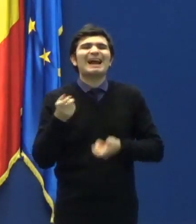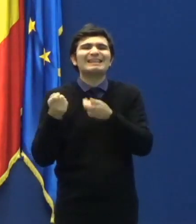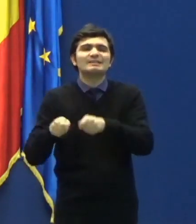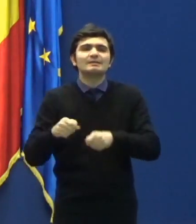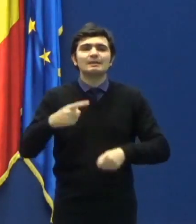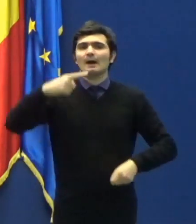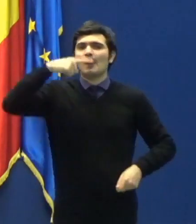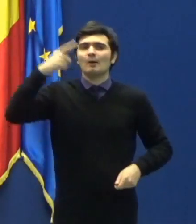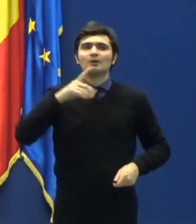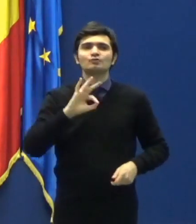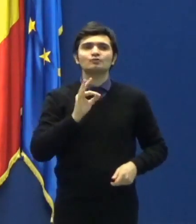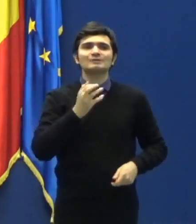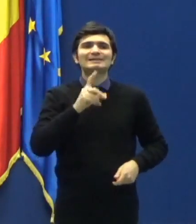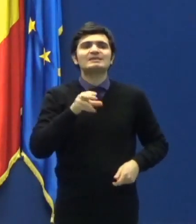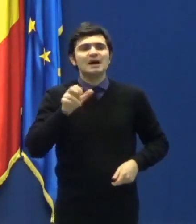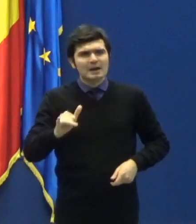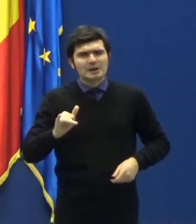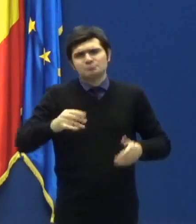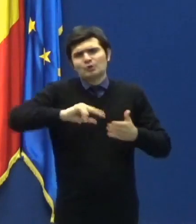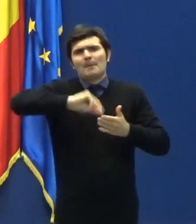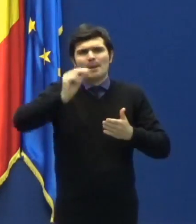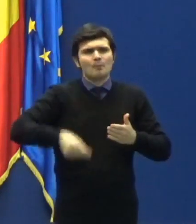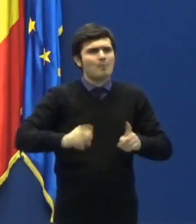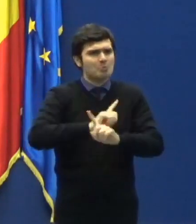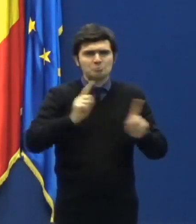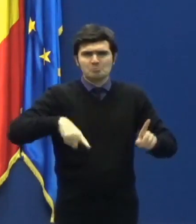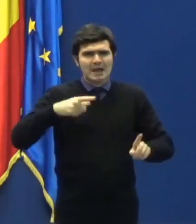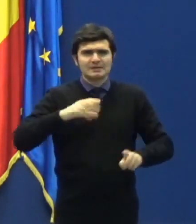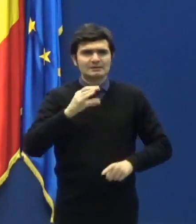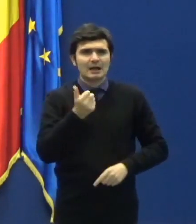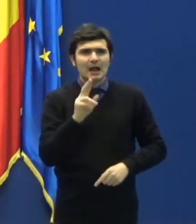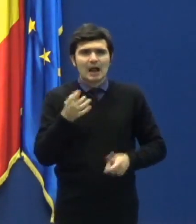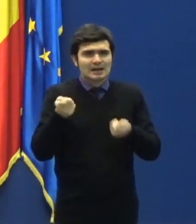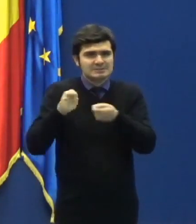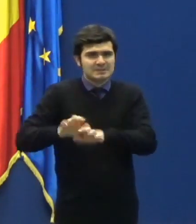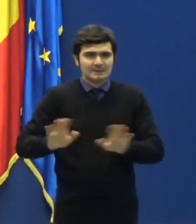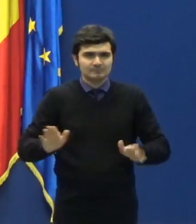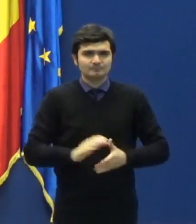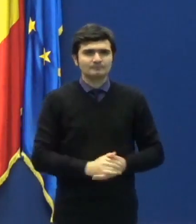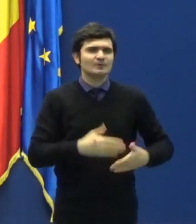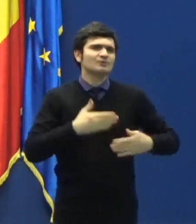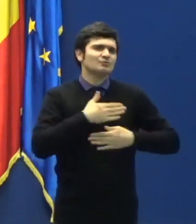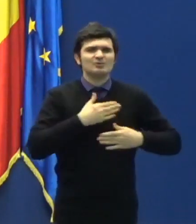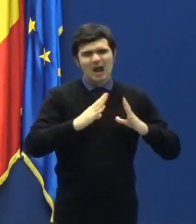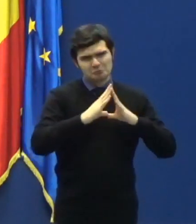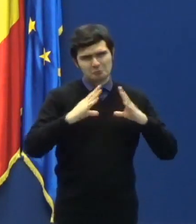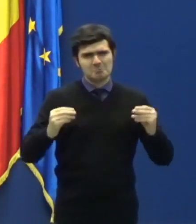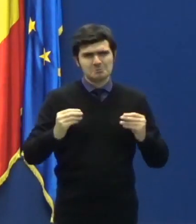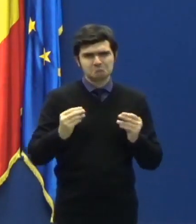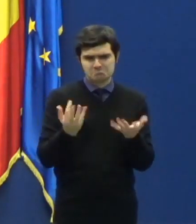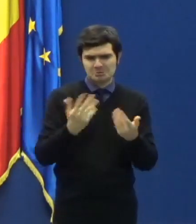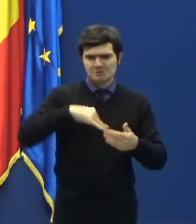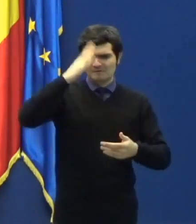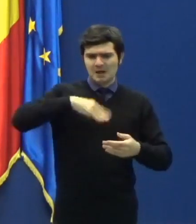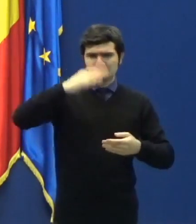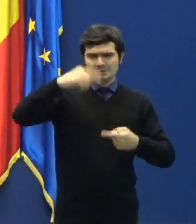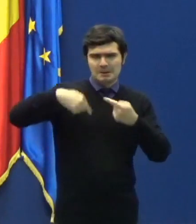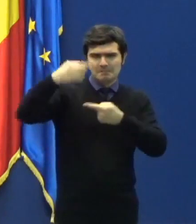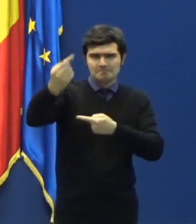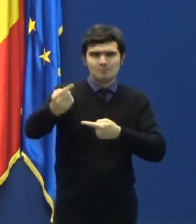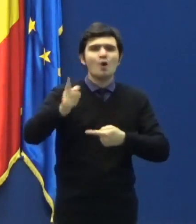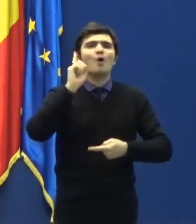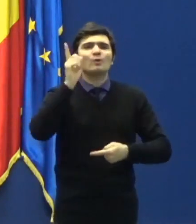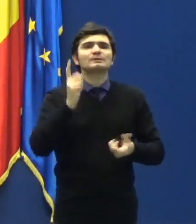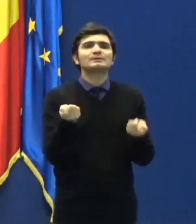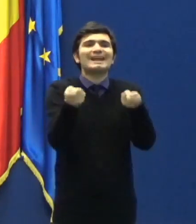Dragi românii, peste câteva zile se încheie